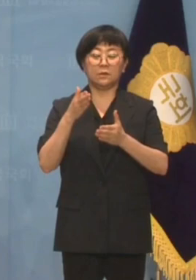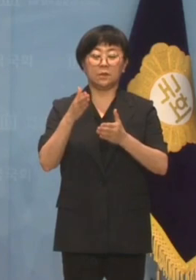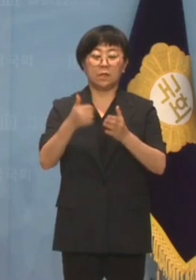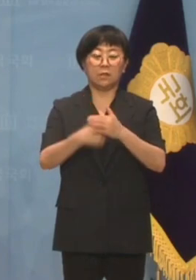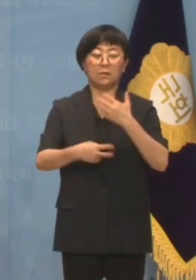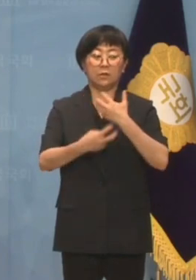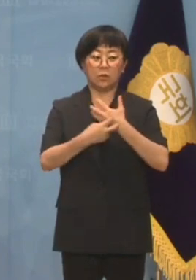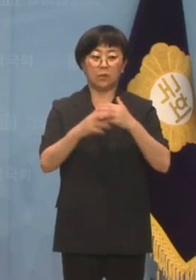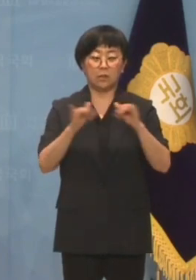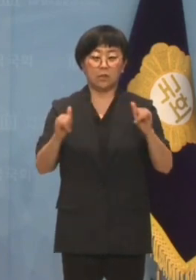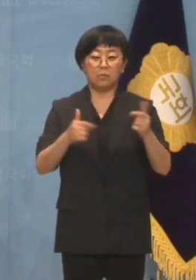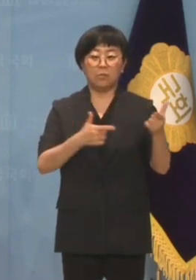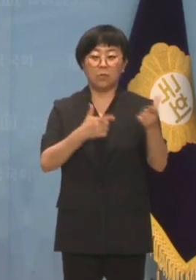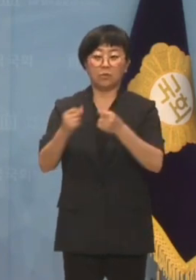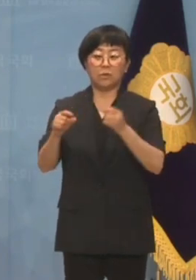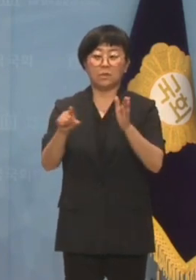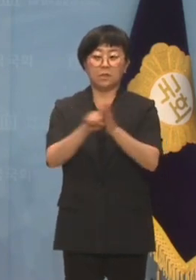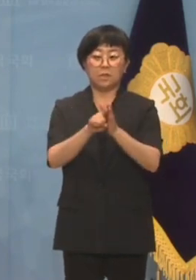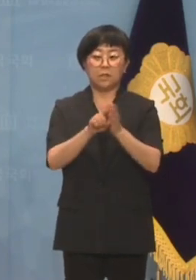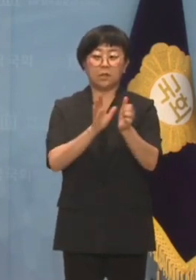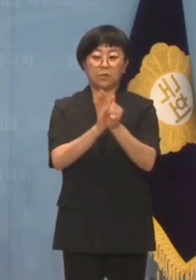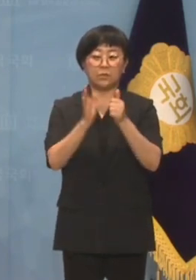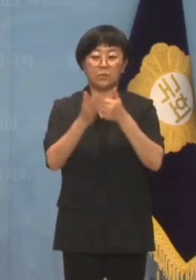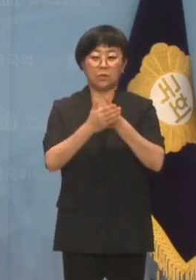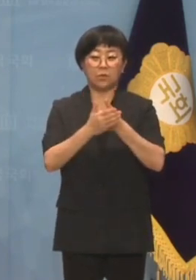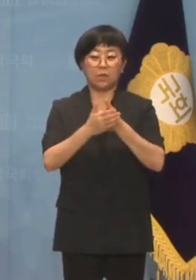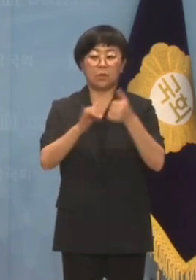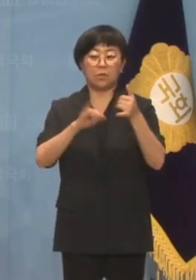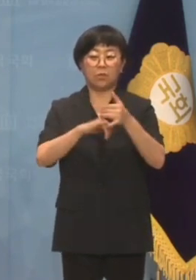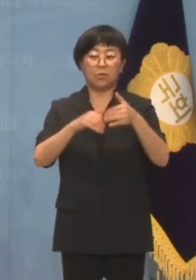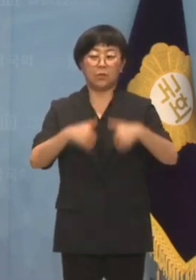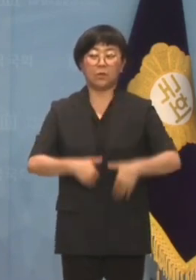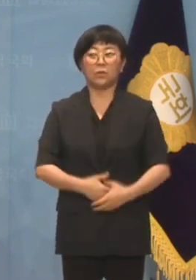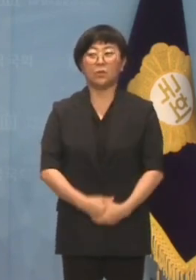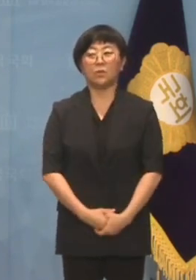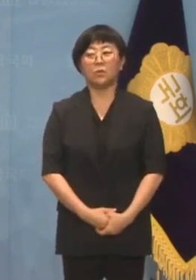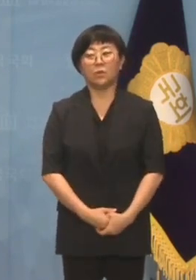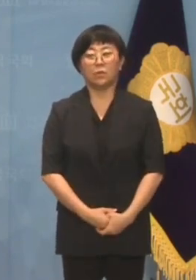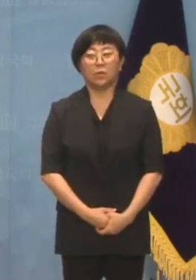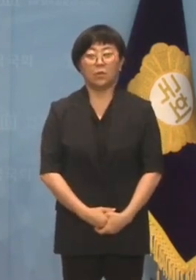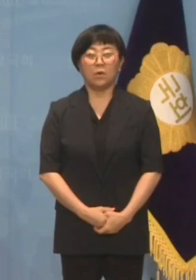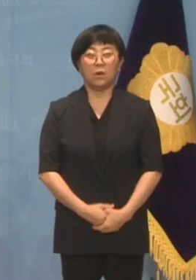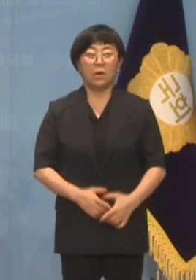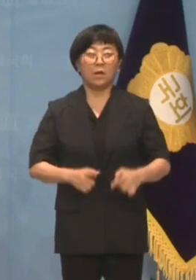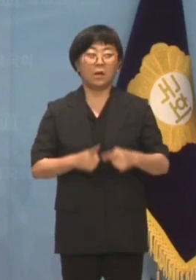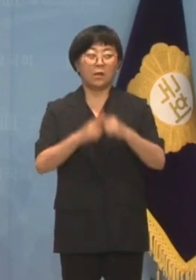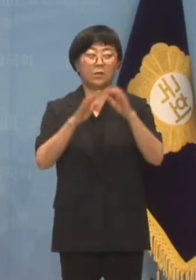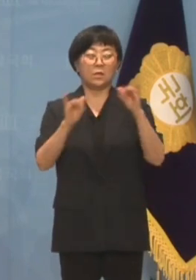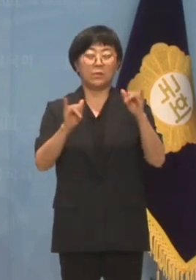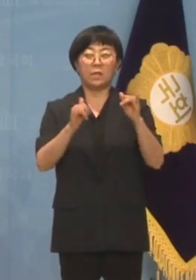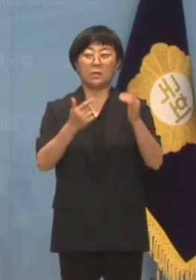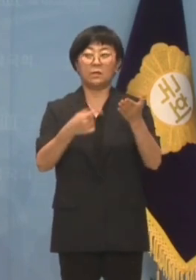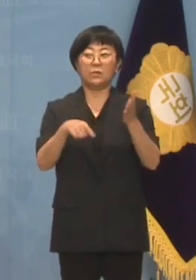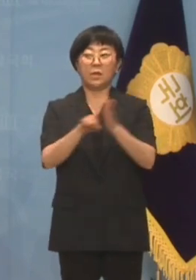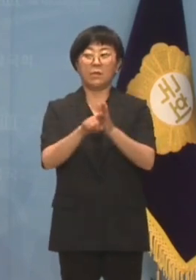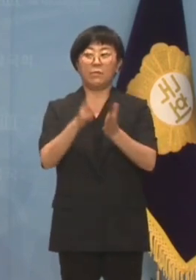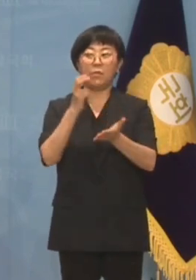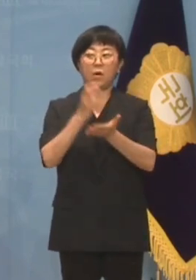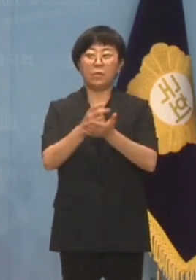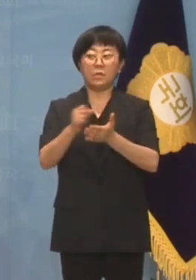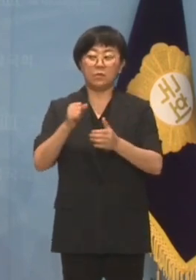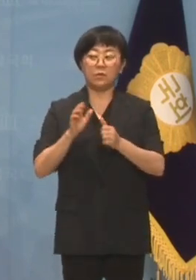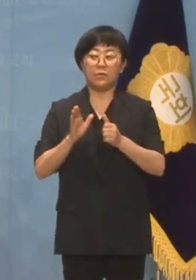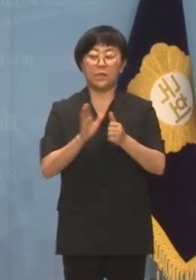의료인 모두의 신뢰와 협조가 필수적입니다. 간호사만을 위한 법을 힘으로